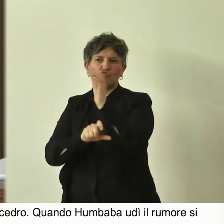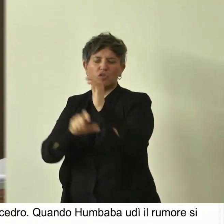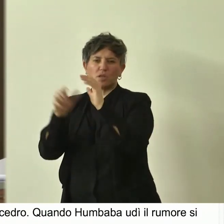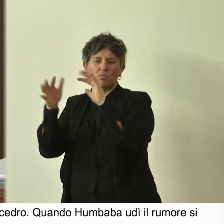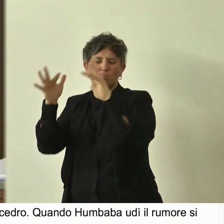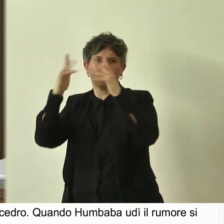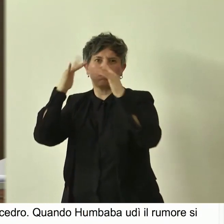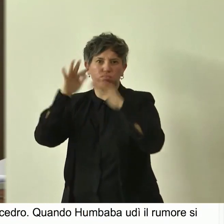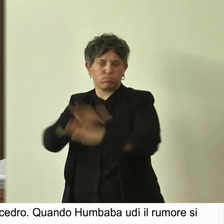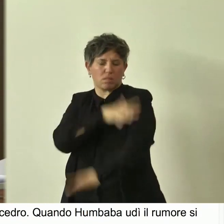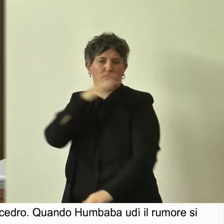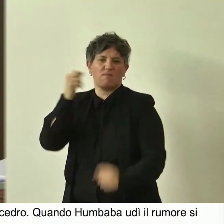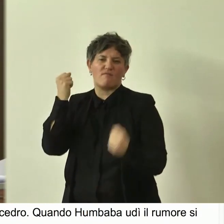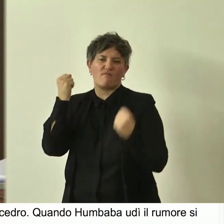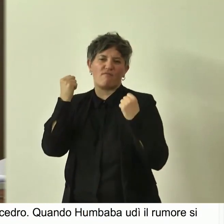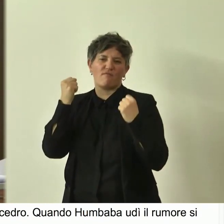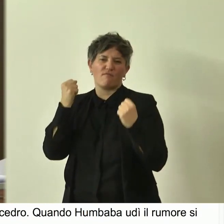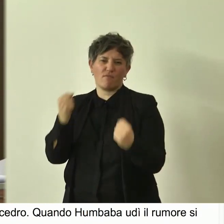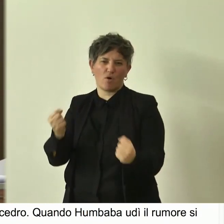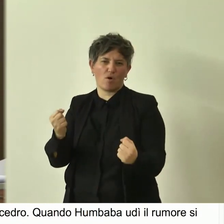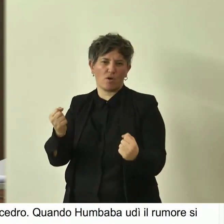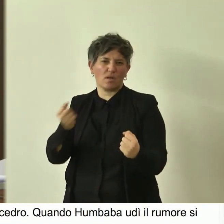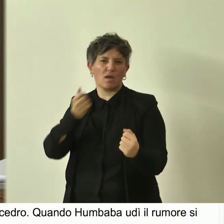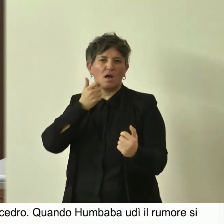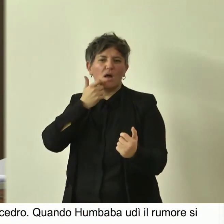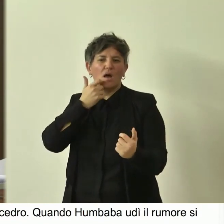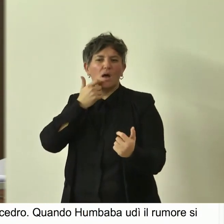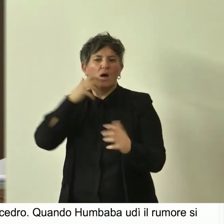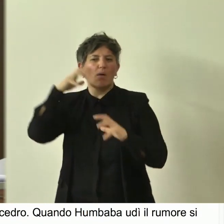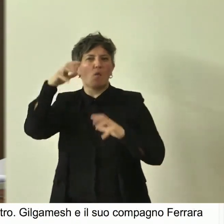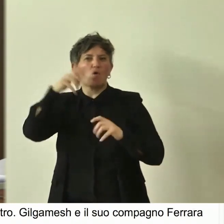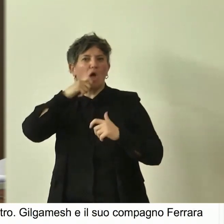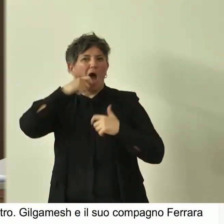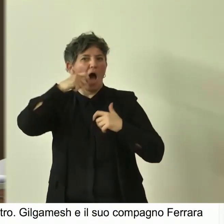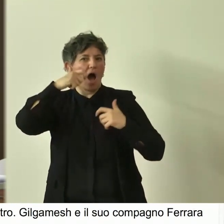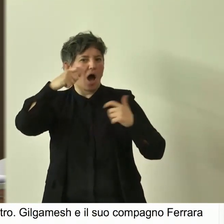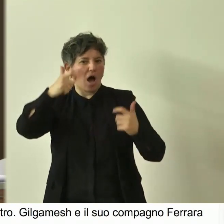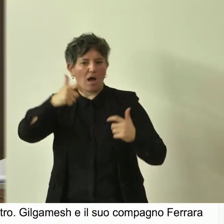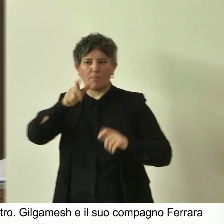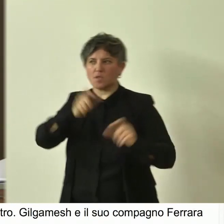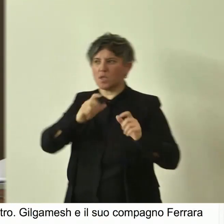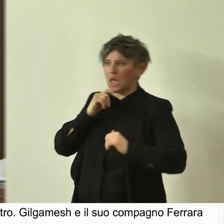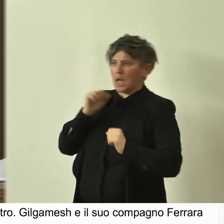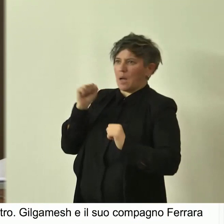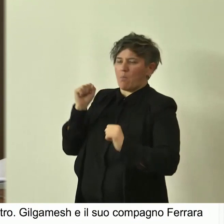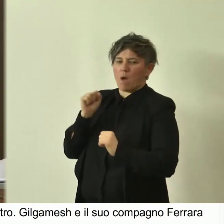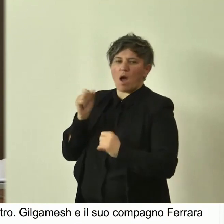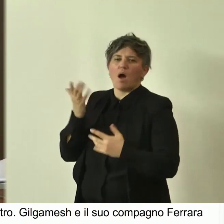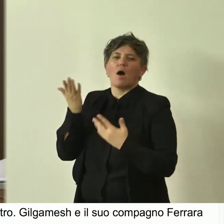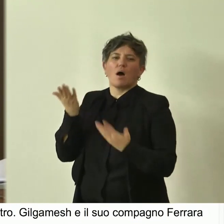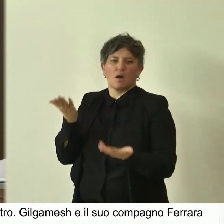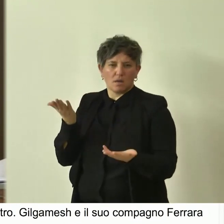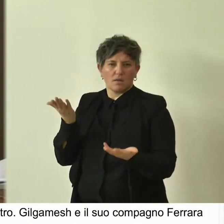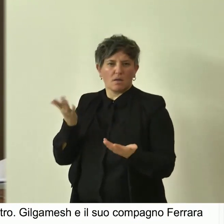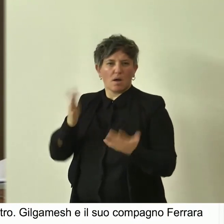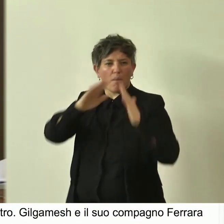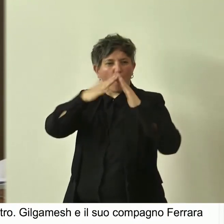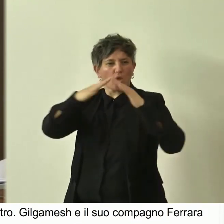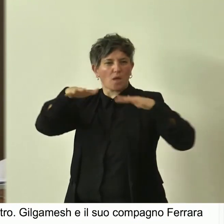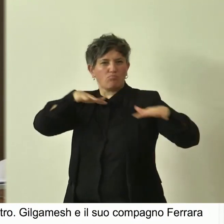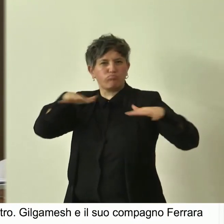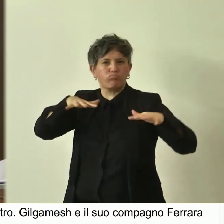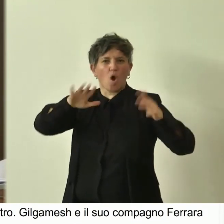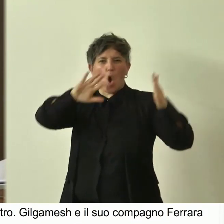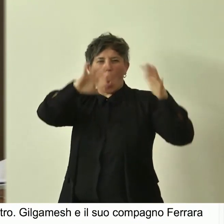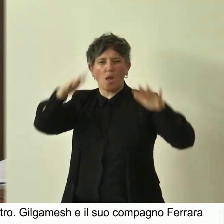guardiano della foresta, colui alla cui voce solevano tremare Hermon e Libano. Furono mosse ora le montagne e tutte le